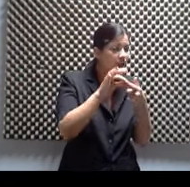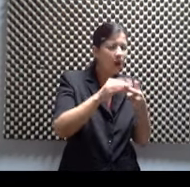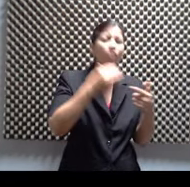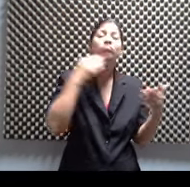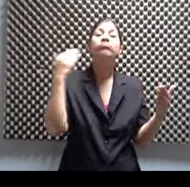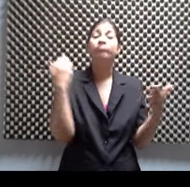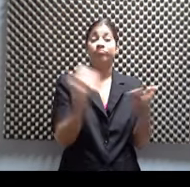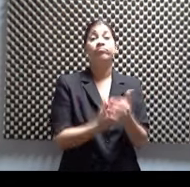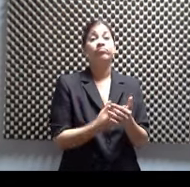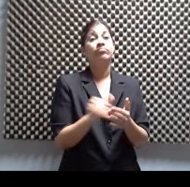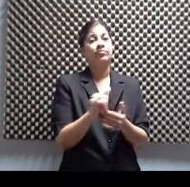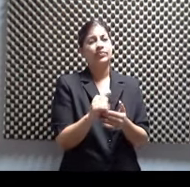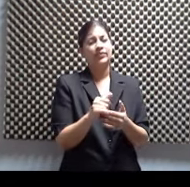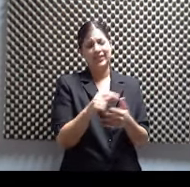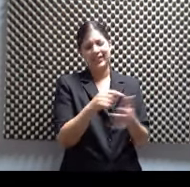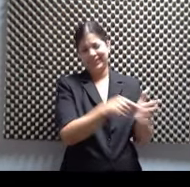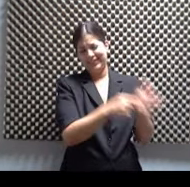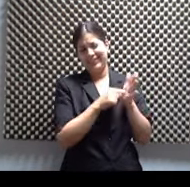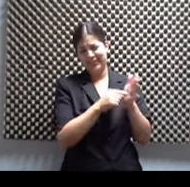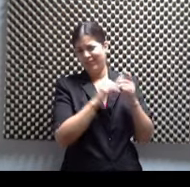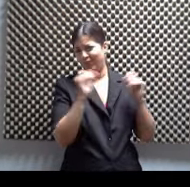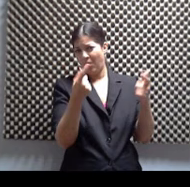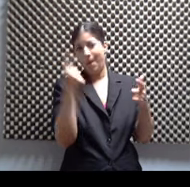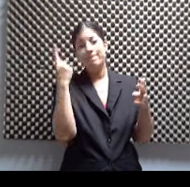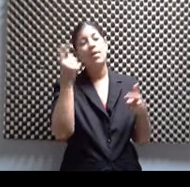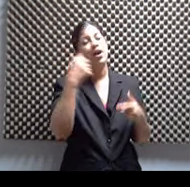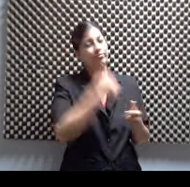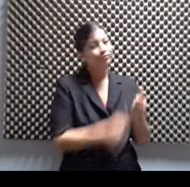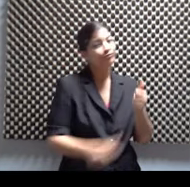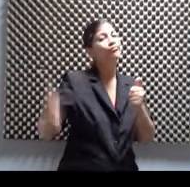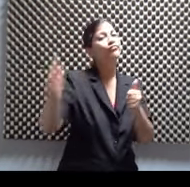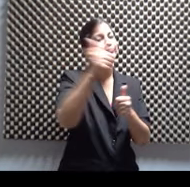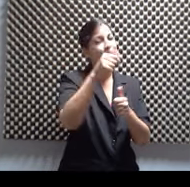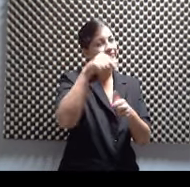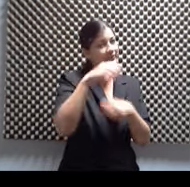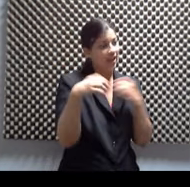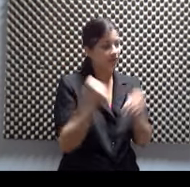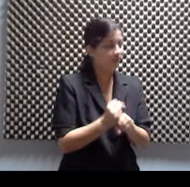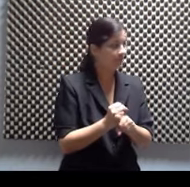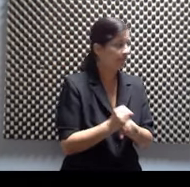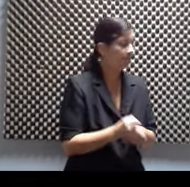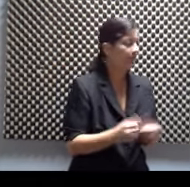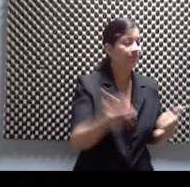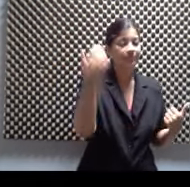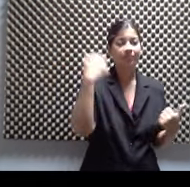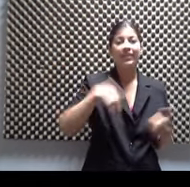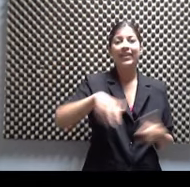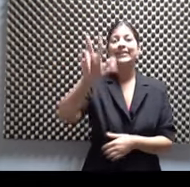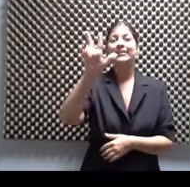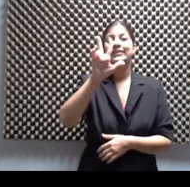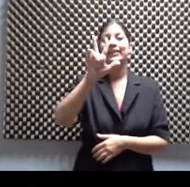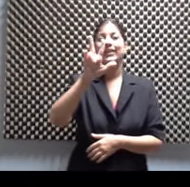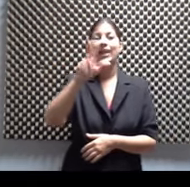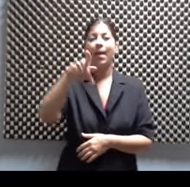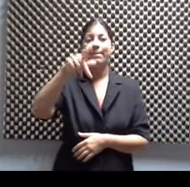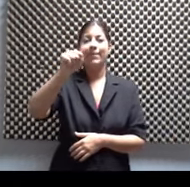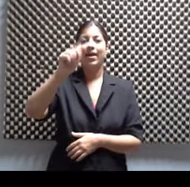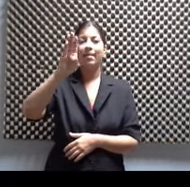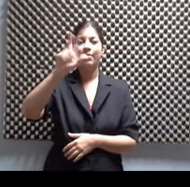los requisitos de excelencia para ser de los sobresalientes del año. El disco número 3, Pablo Marcano García. El 4 lo